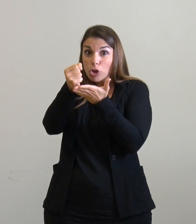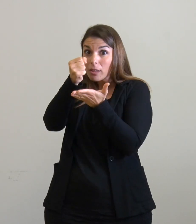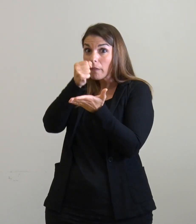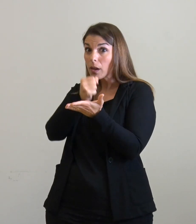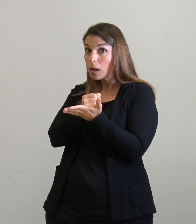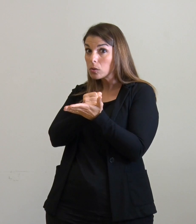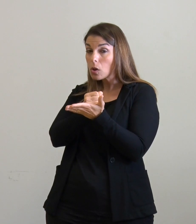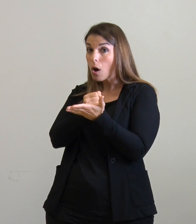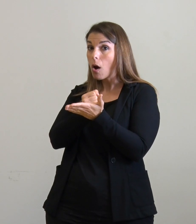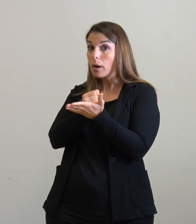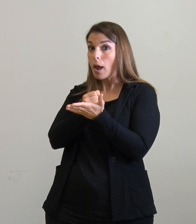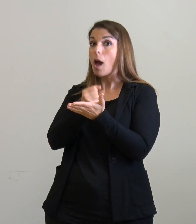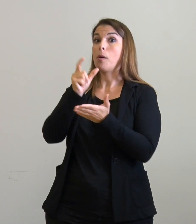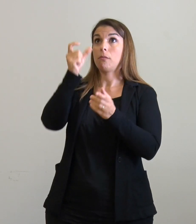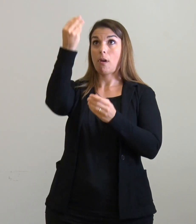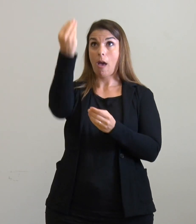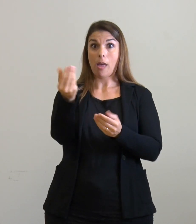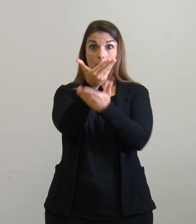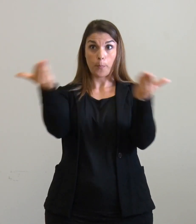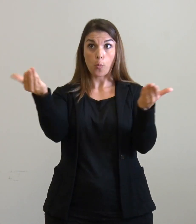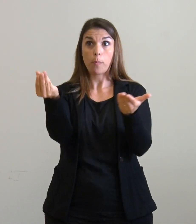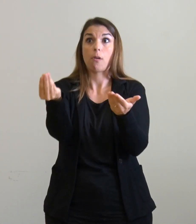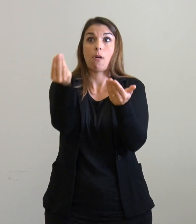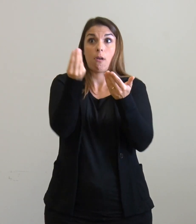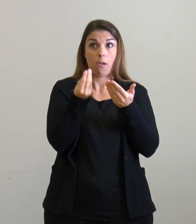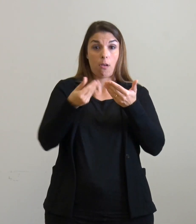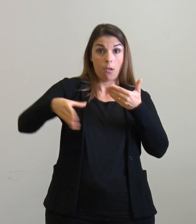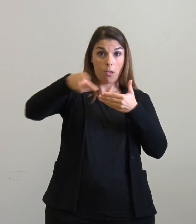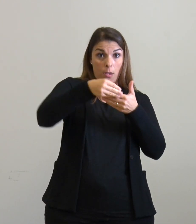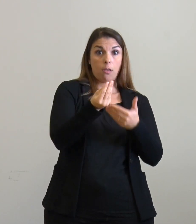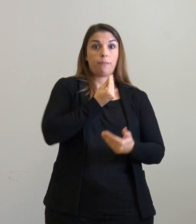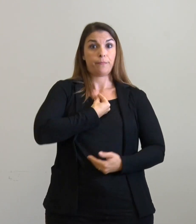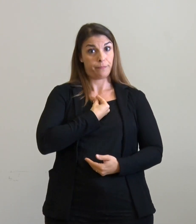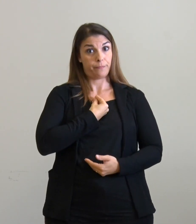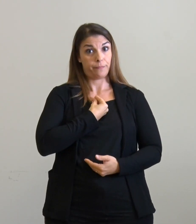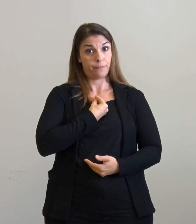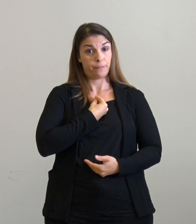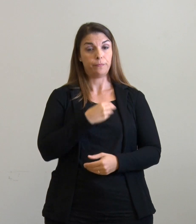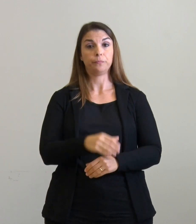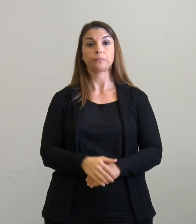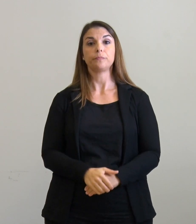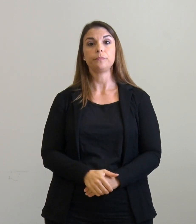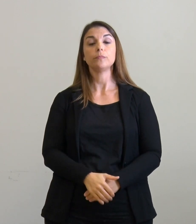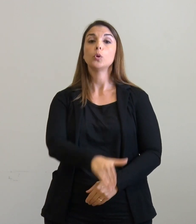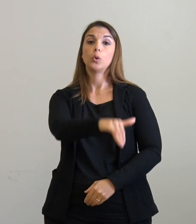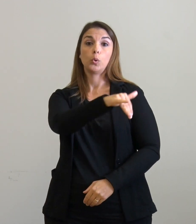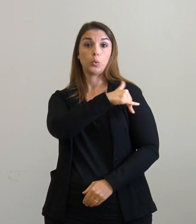rilasciata dal competente ente pubblico. I candidati e le candidate con